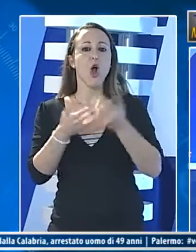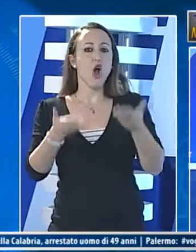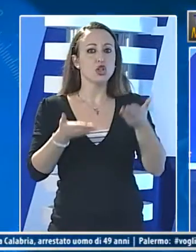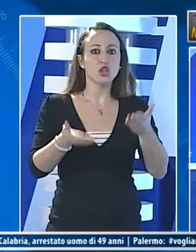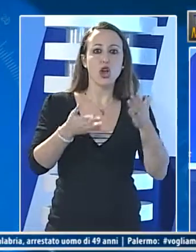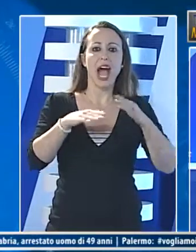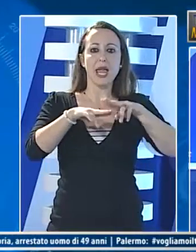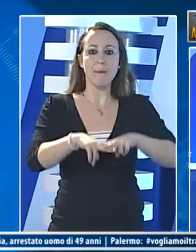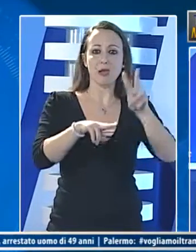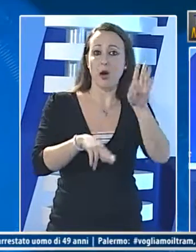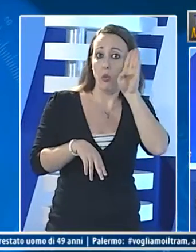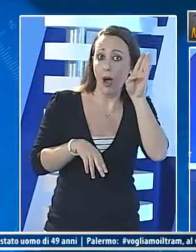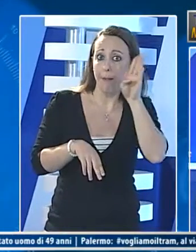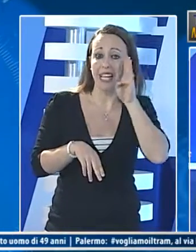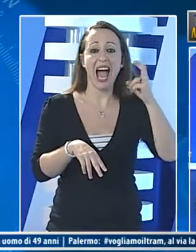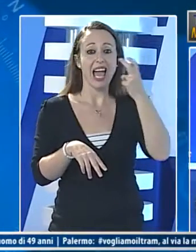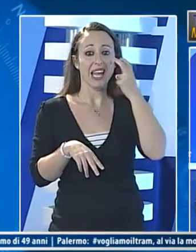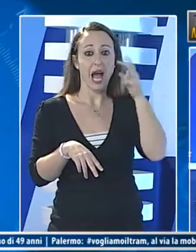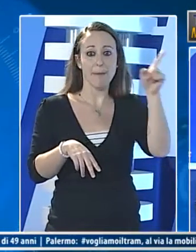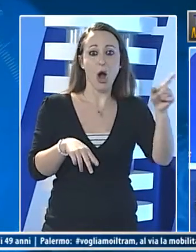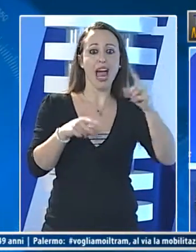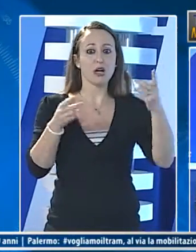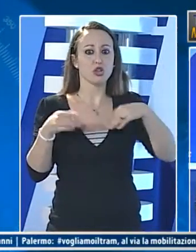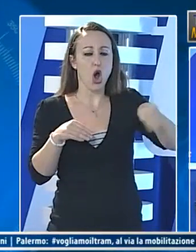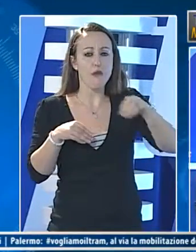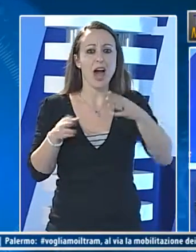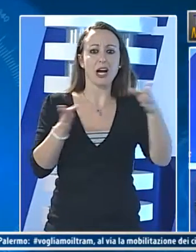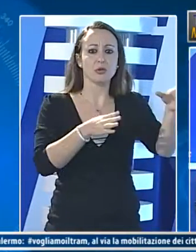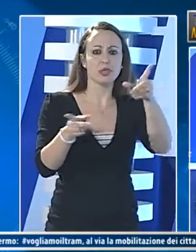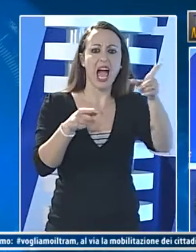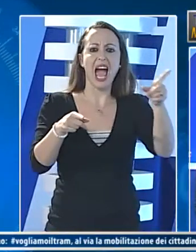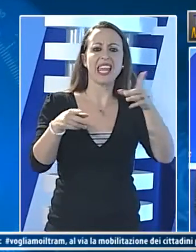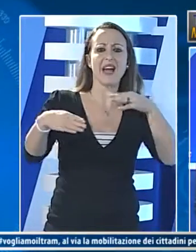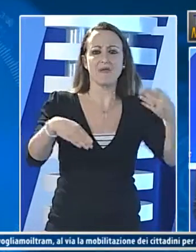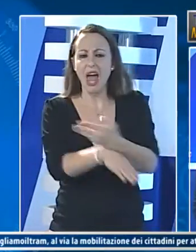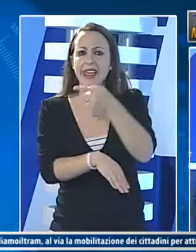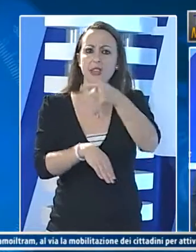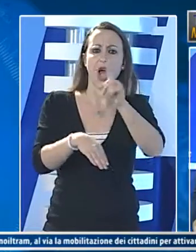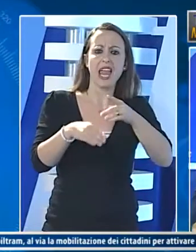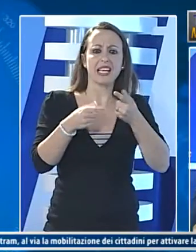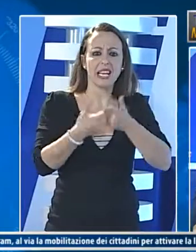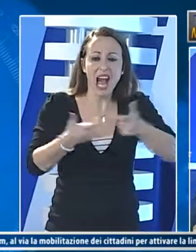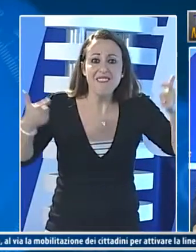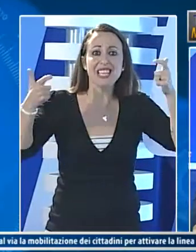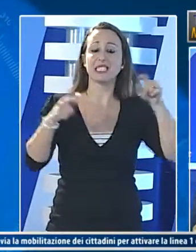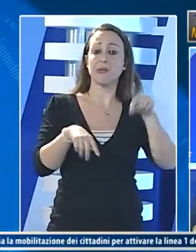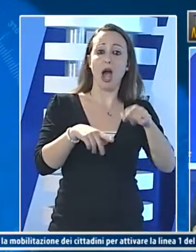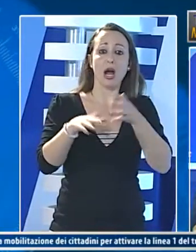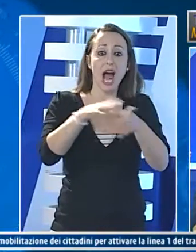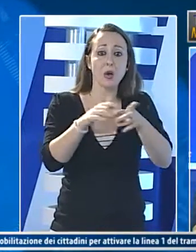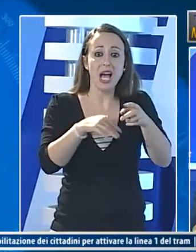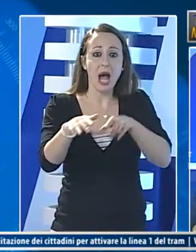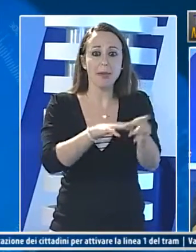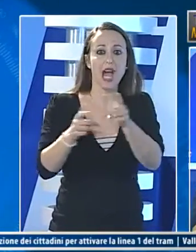riservata oggi sono stati fermati due pregiudicati di alcamo impegnati in maniera saltuaria come